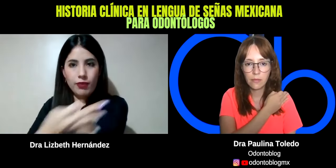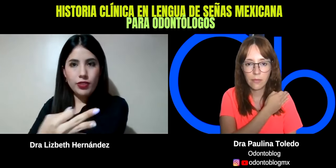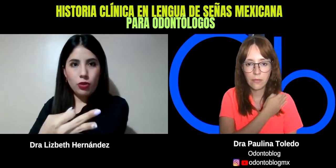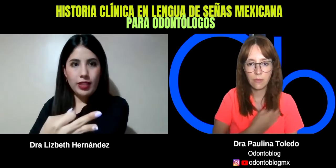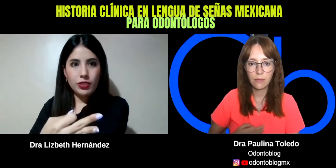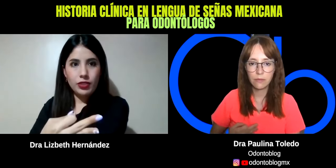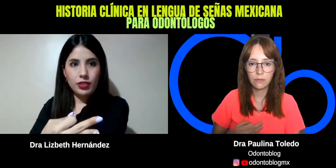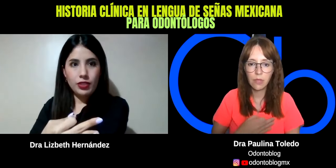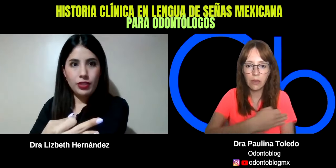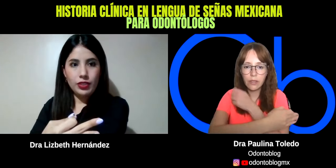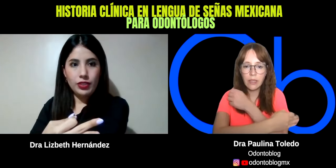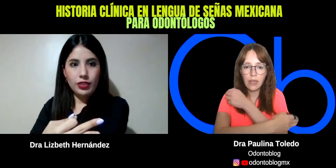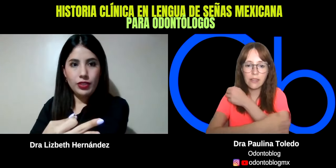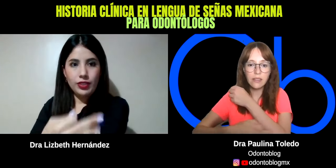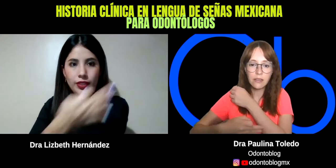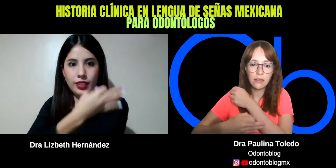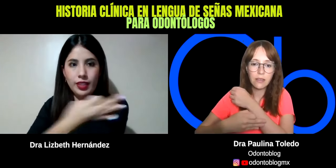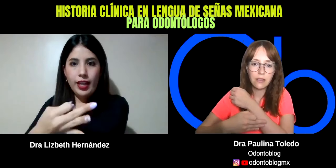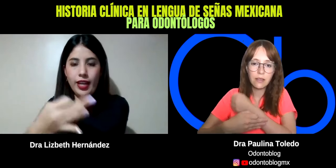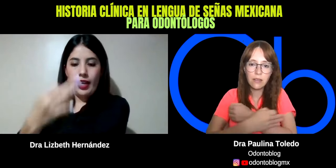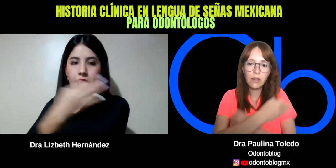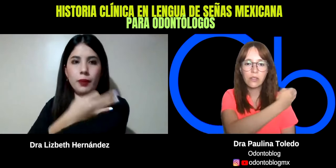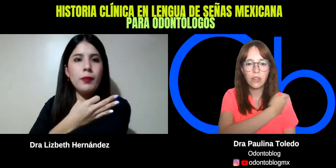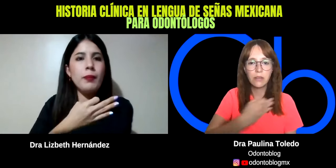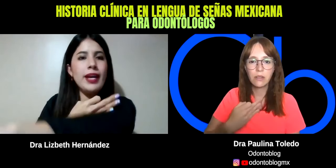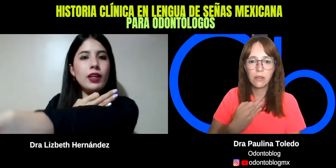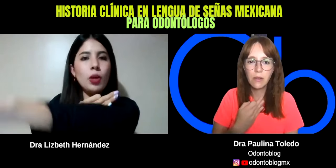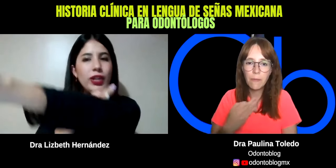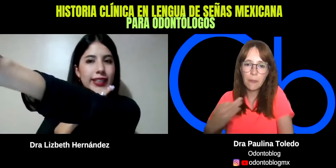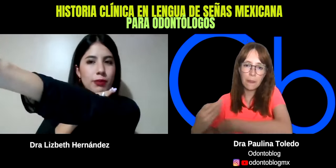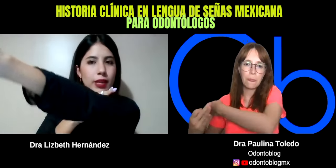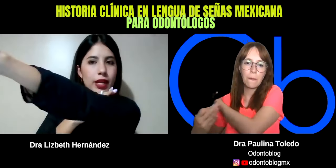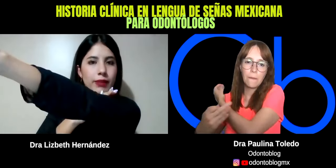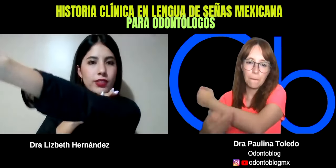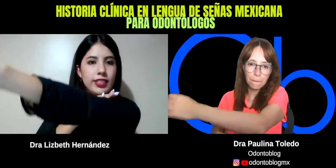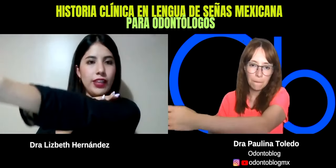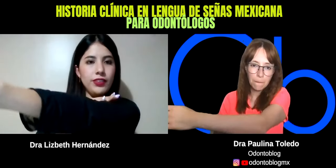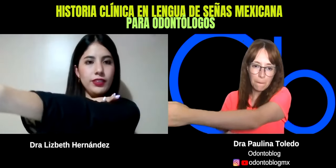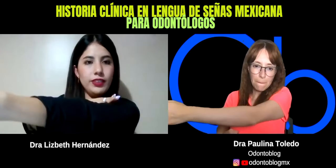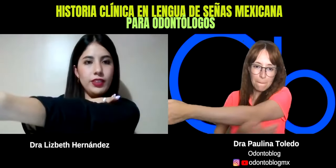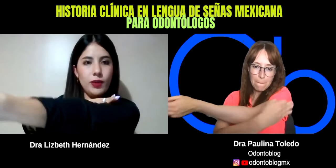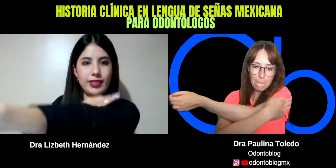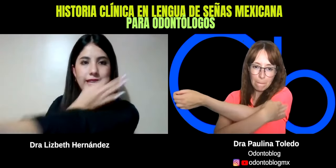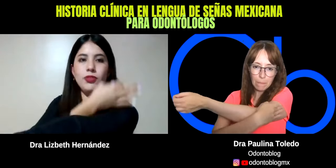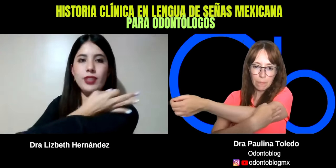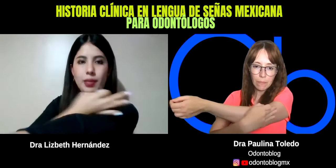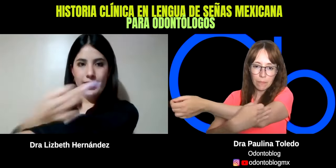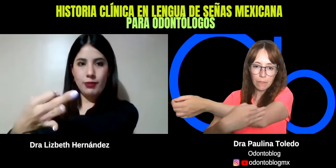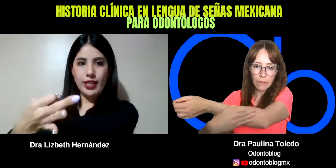nuestro brazo. Ok, ¿así? Como que estiramos el brazo izquierdo, lo estiramos y pasamos la